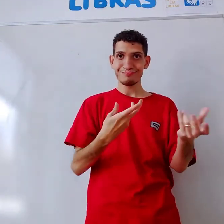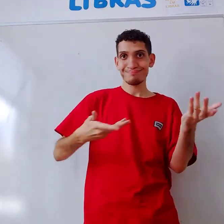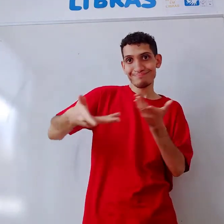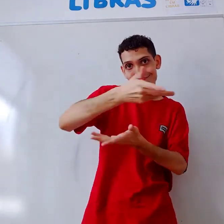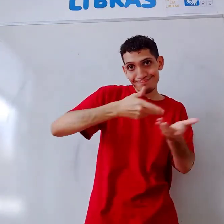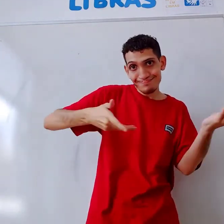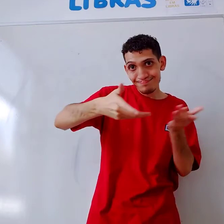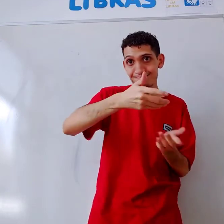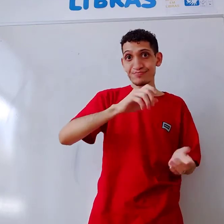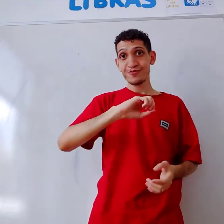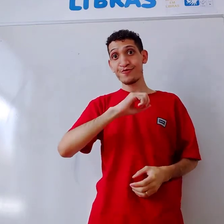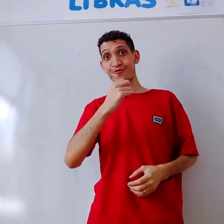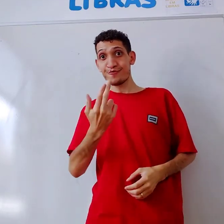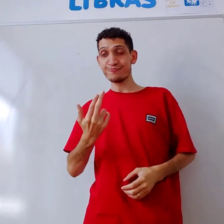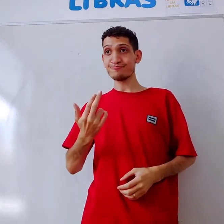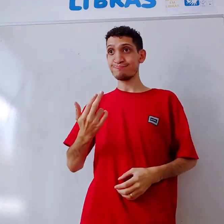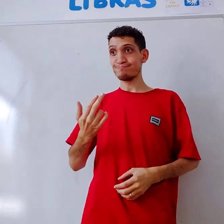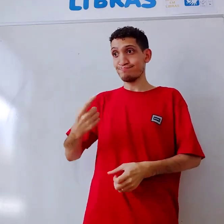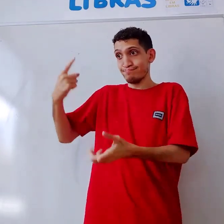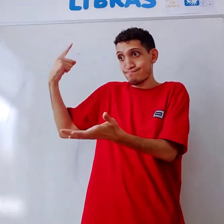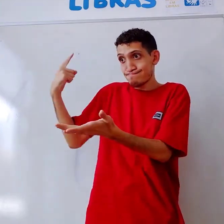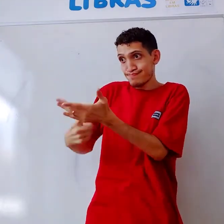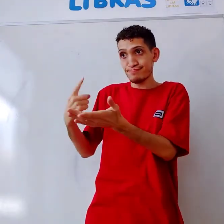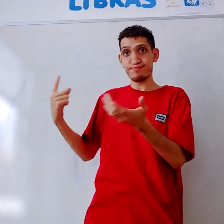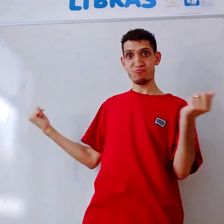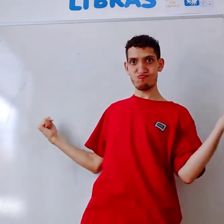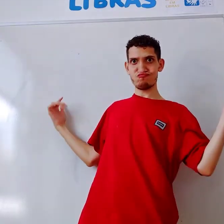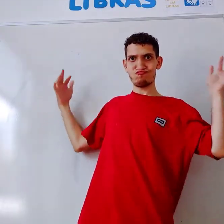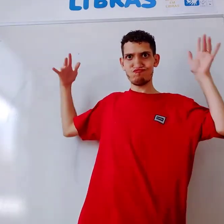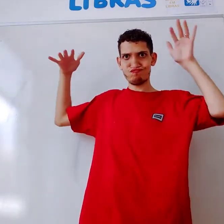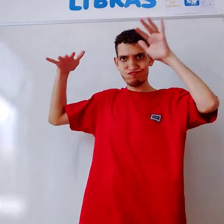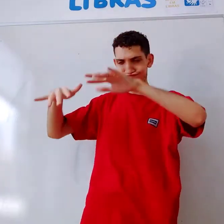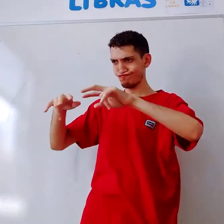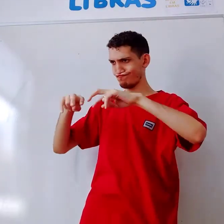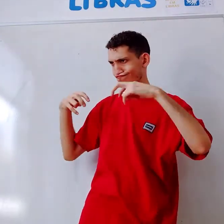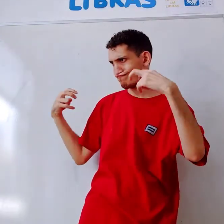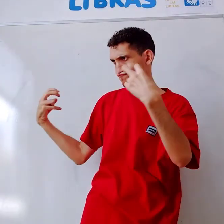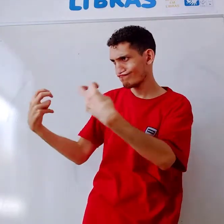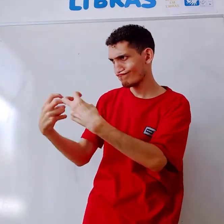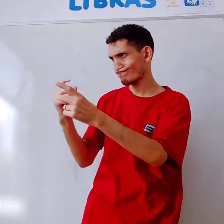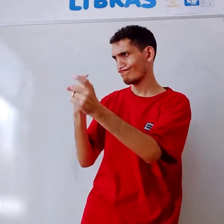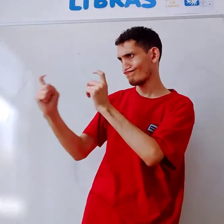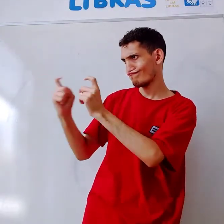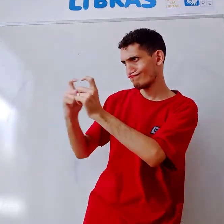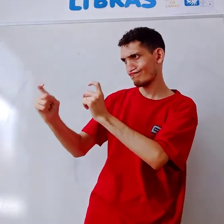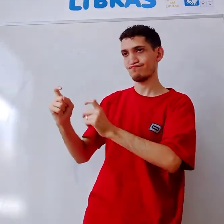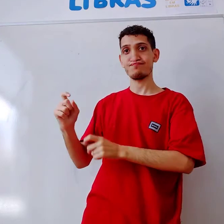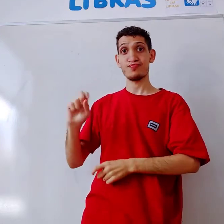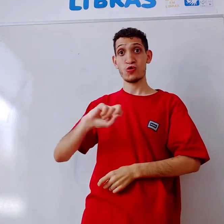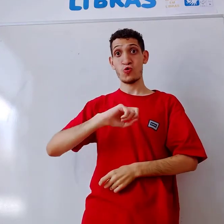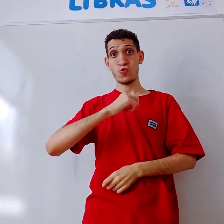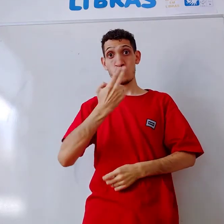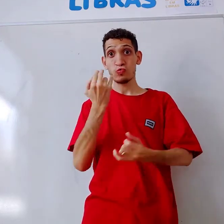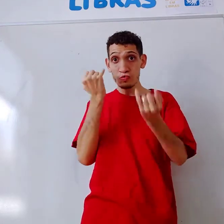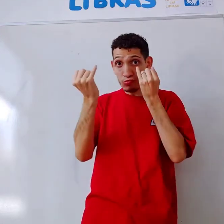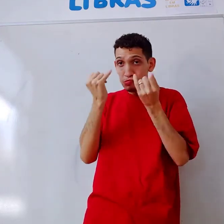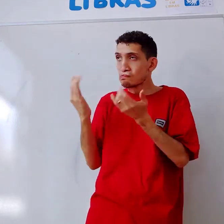eles, sentem e voltem aqui, começa a gravir, ou é homenar, grande mochidão em um lugar, sentado em círculo, reunião,